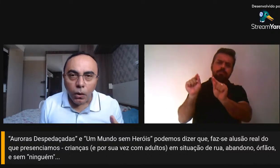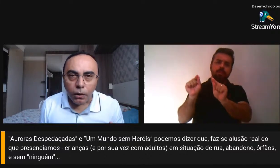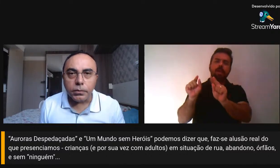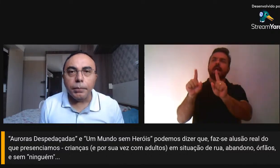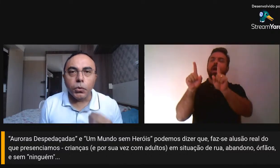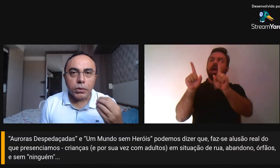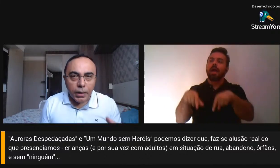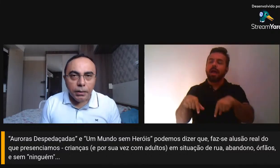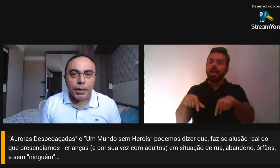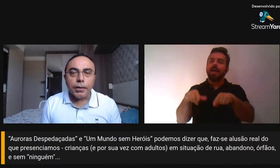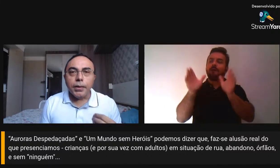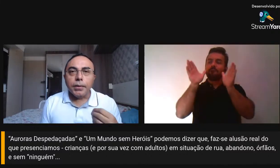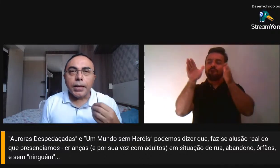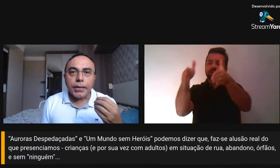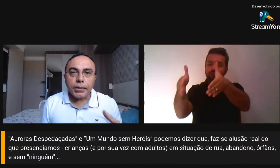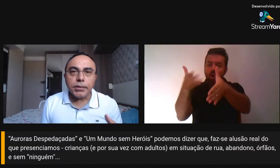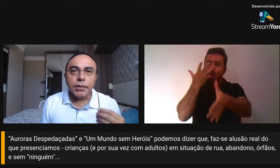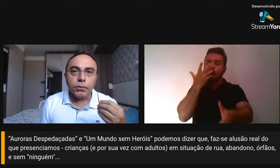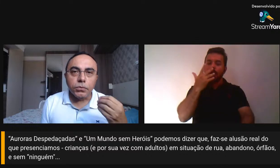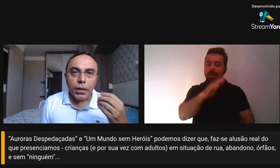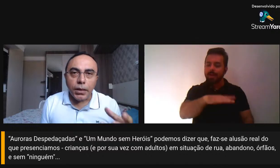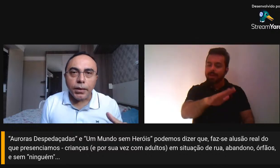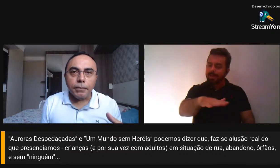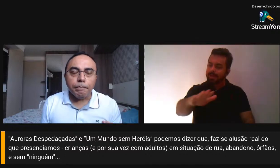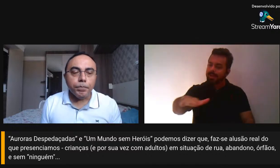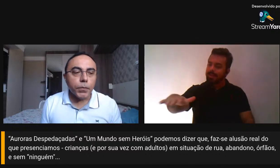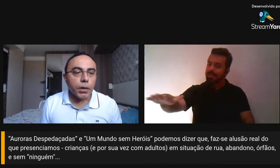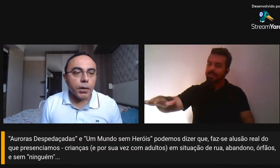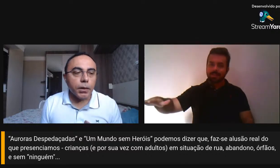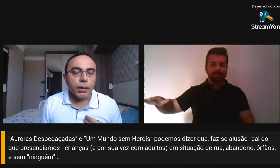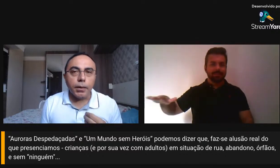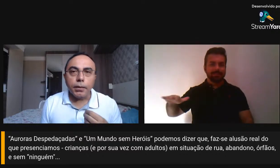para o menor, para o drama daqueles que não tem